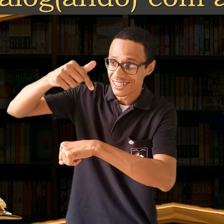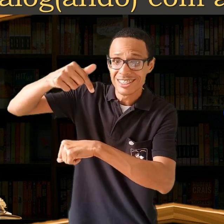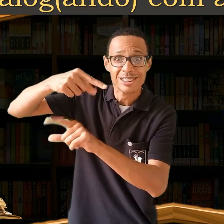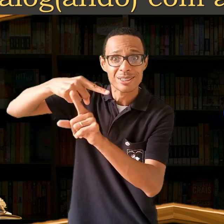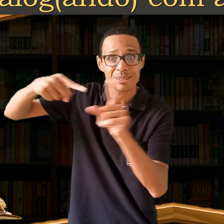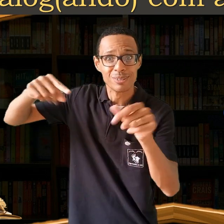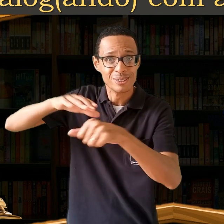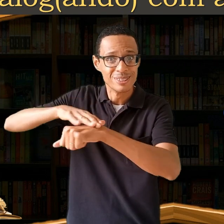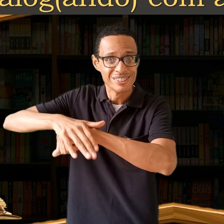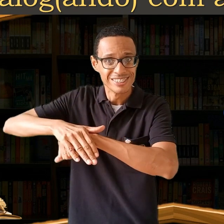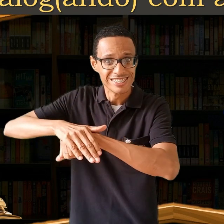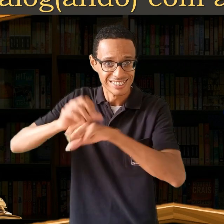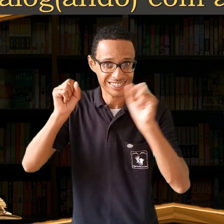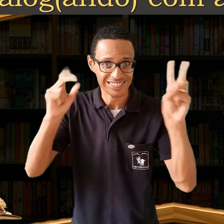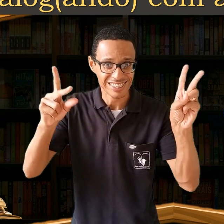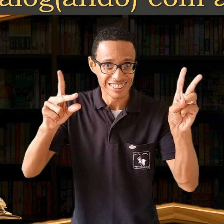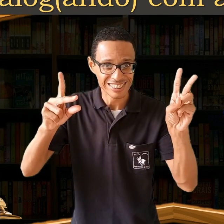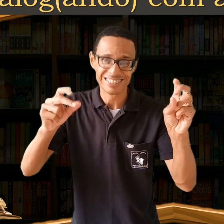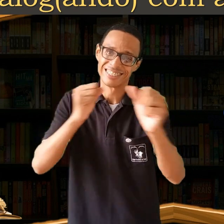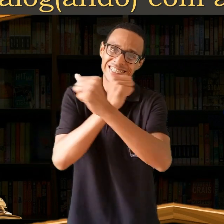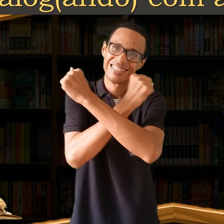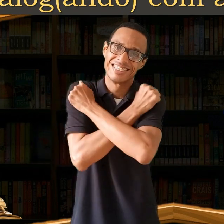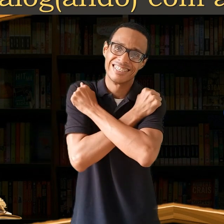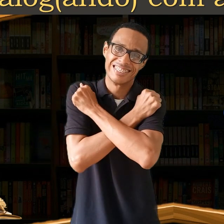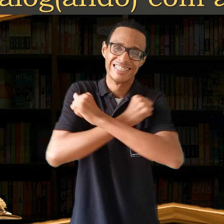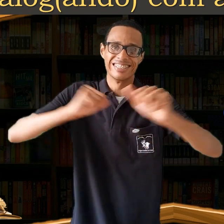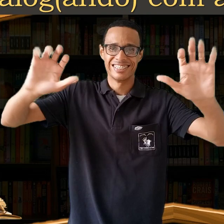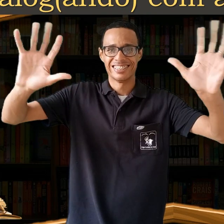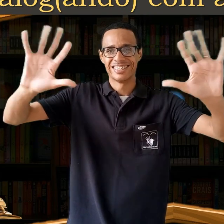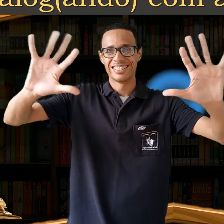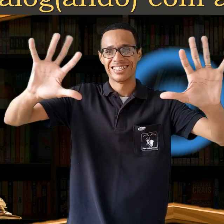às 19h30. Grande abraço! Tchau, tchau!